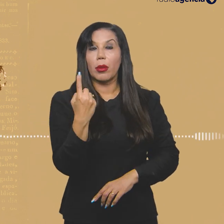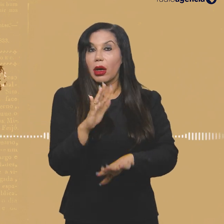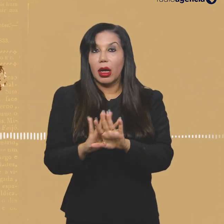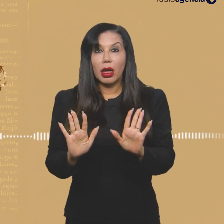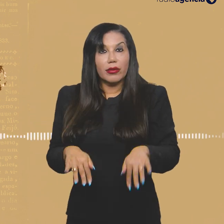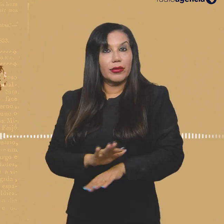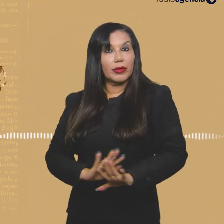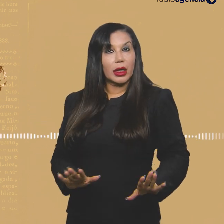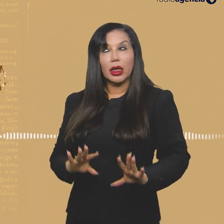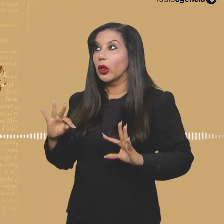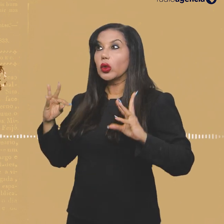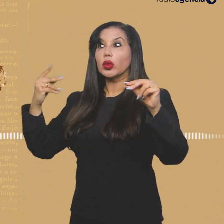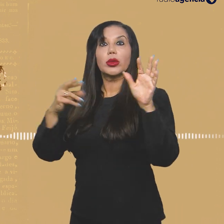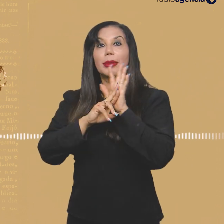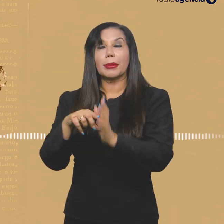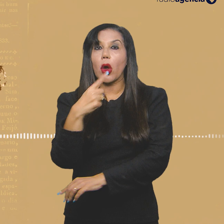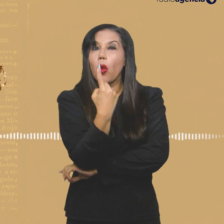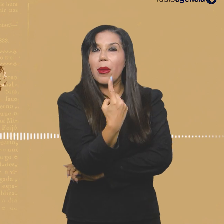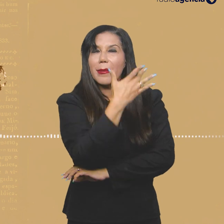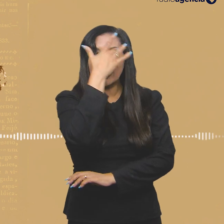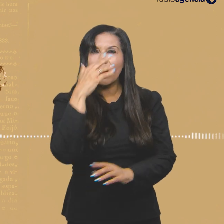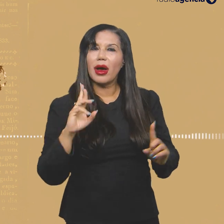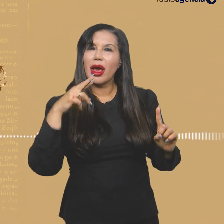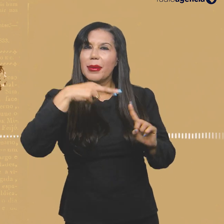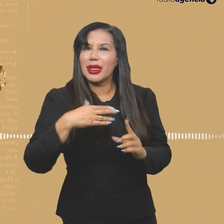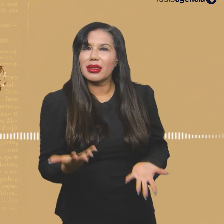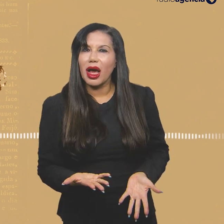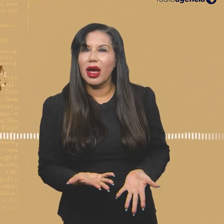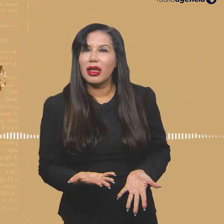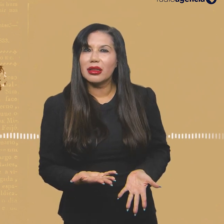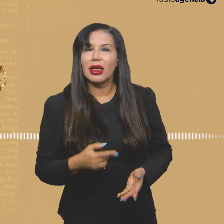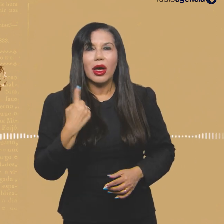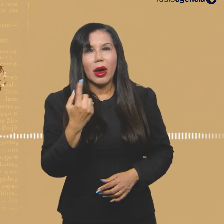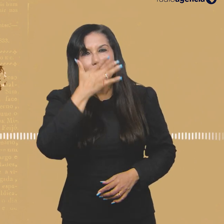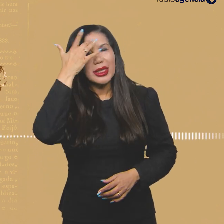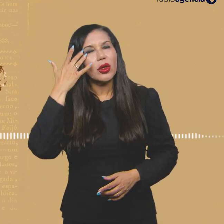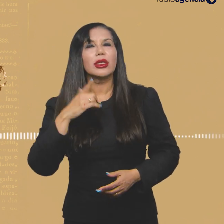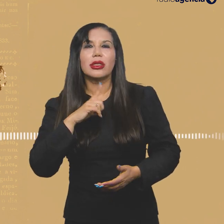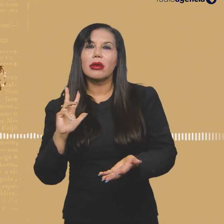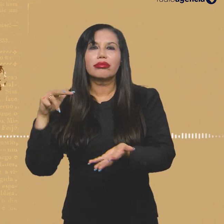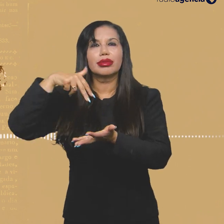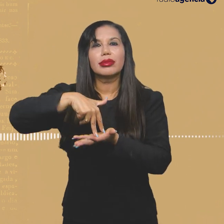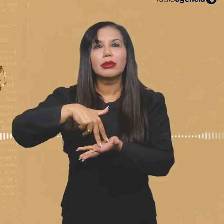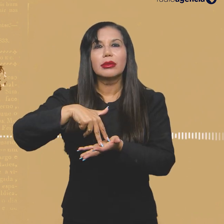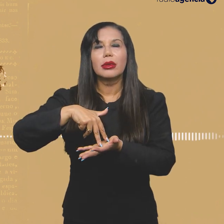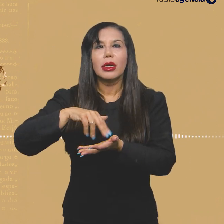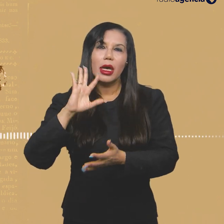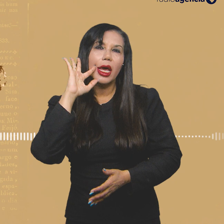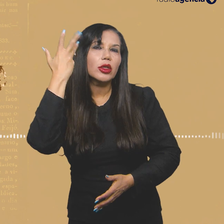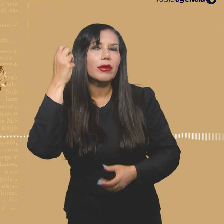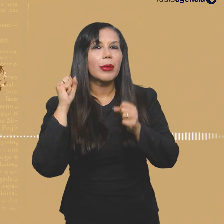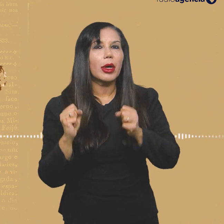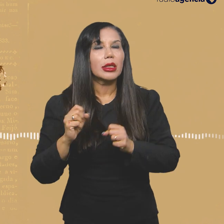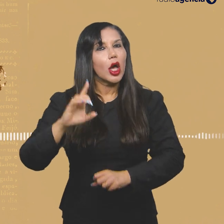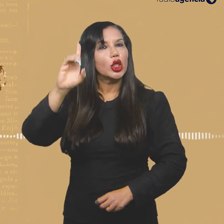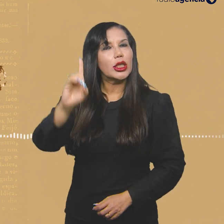pessoa ali, acabou e todo o grupo está representado. Será que aquela pessoa, ela tem realmente um lugar de poder e de tomada de decisão?